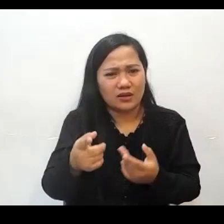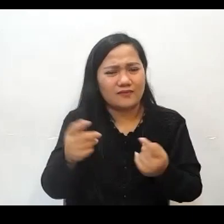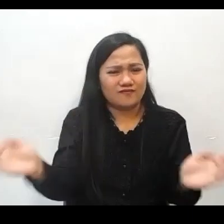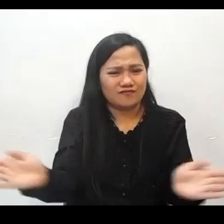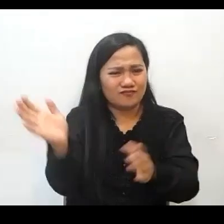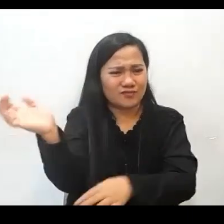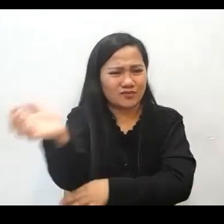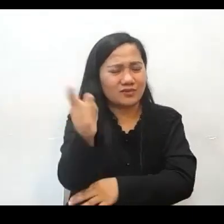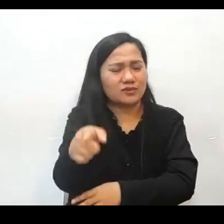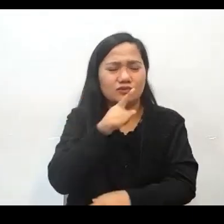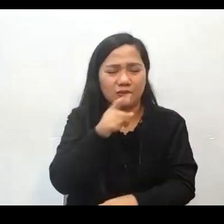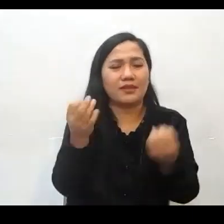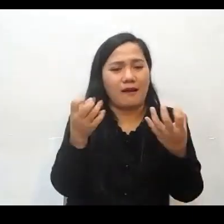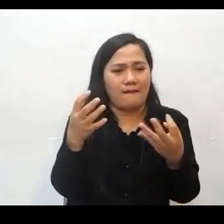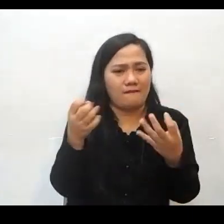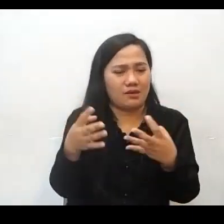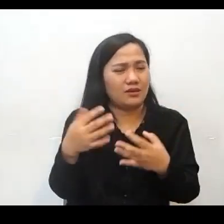mga alipin But